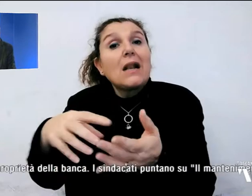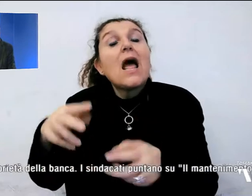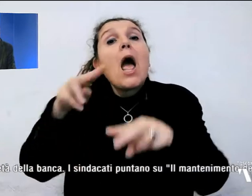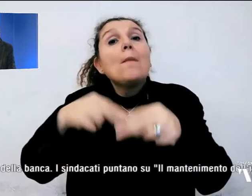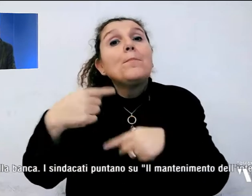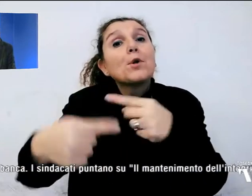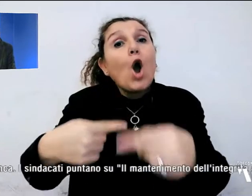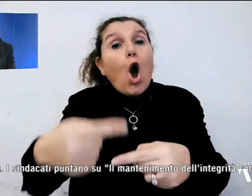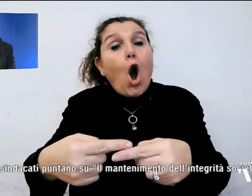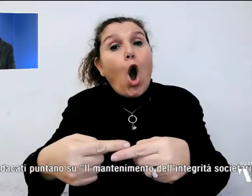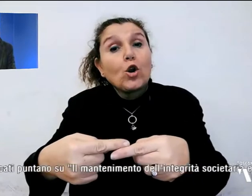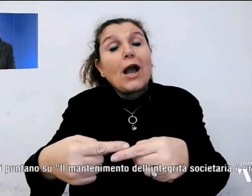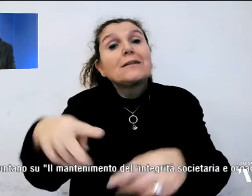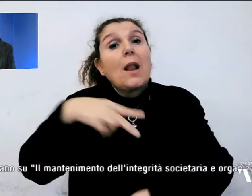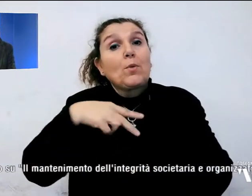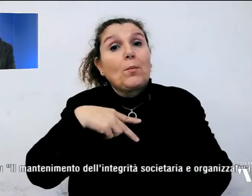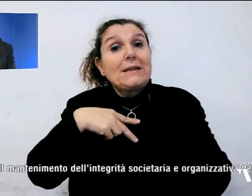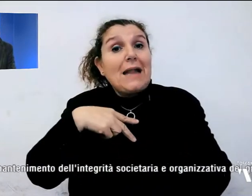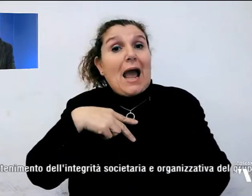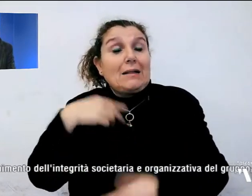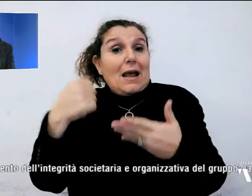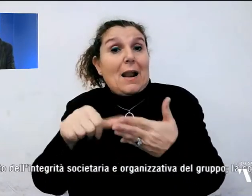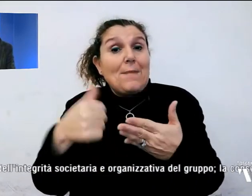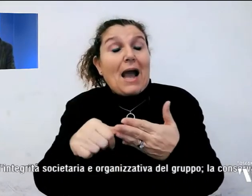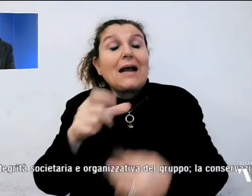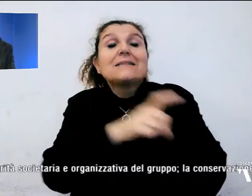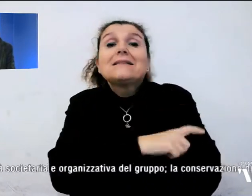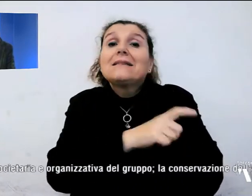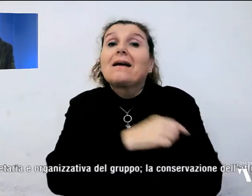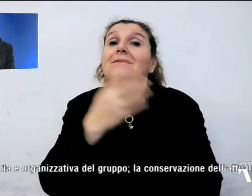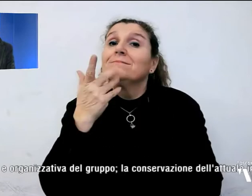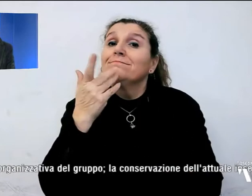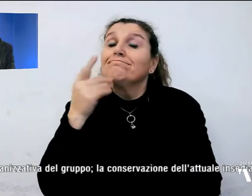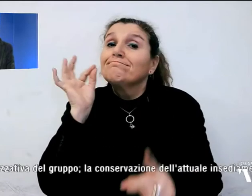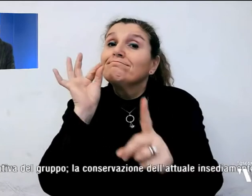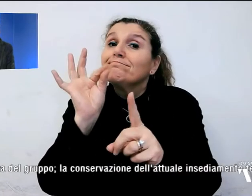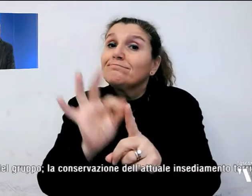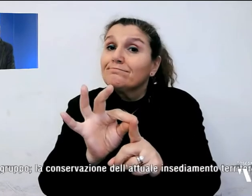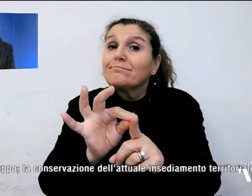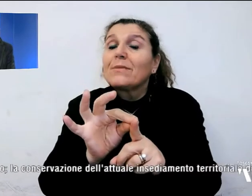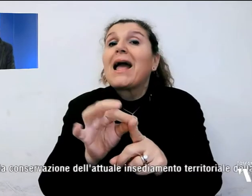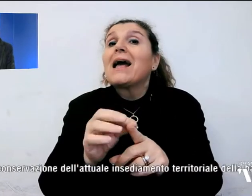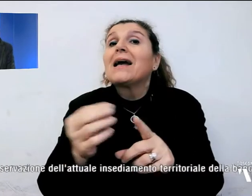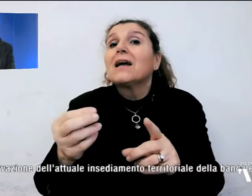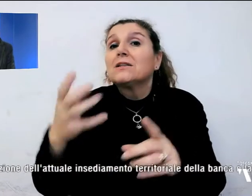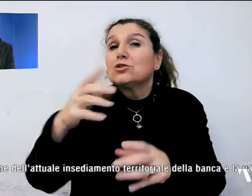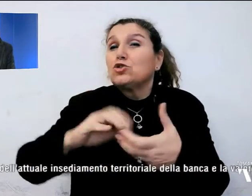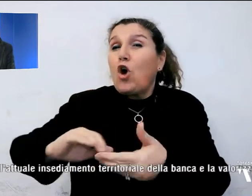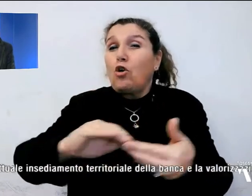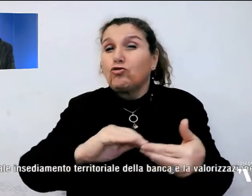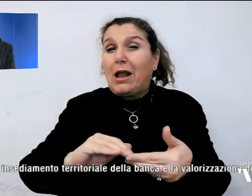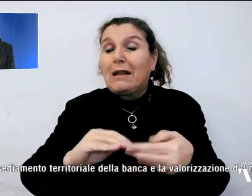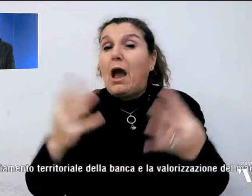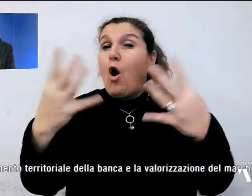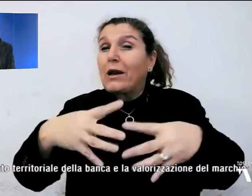nella proprietà della banca. I sindacati puntano sul mantenimento dell'integrità societaria e organizzativa del gruppo,